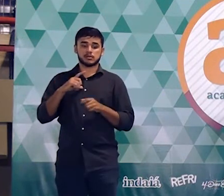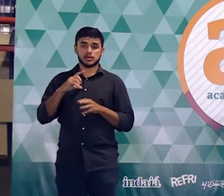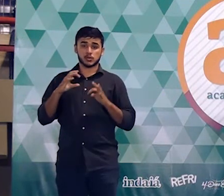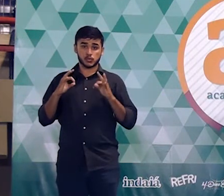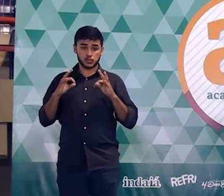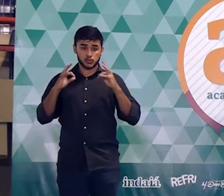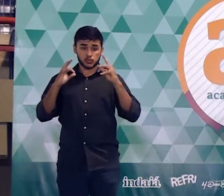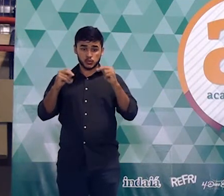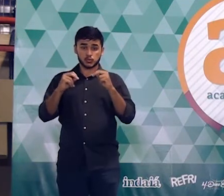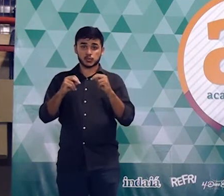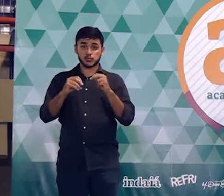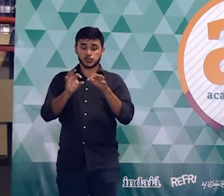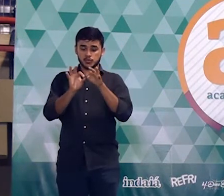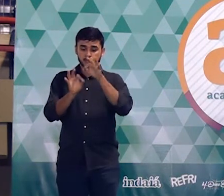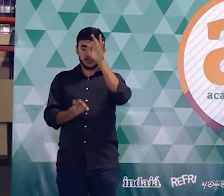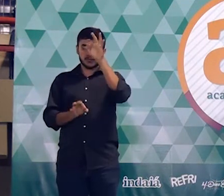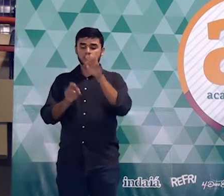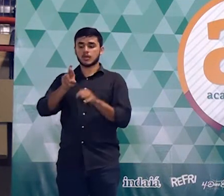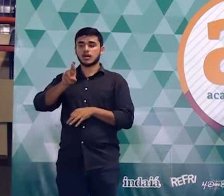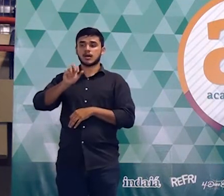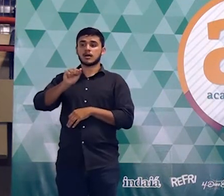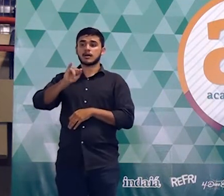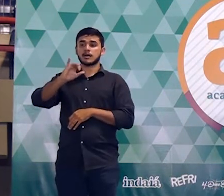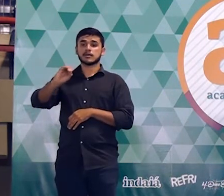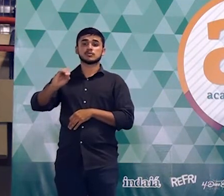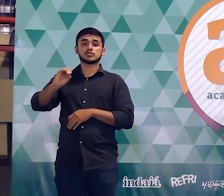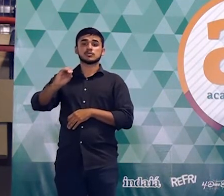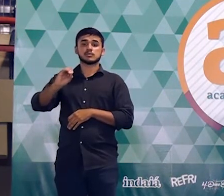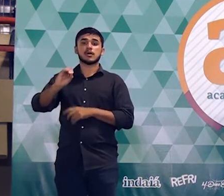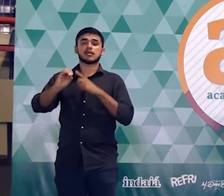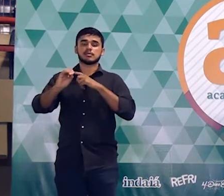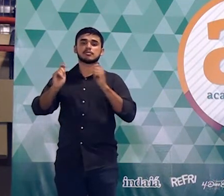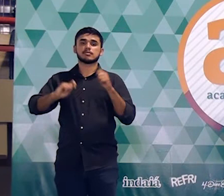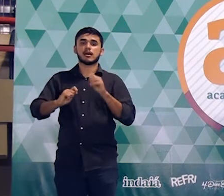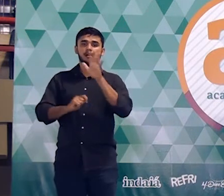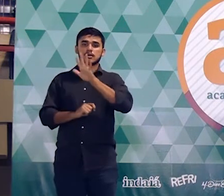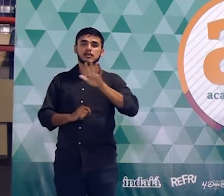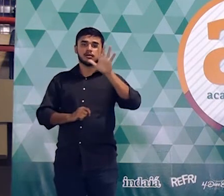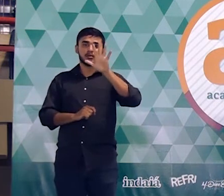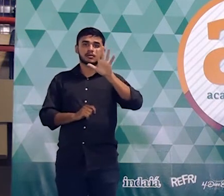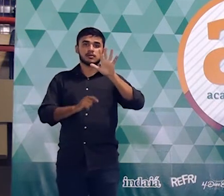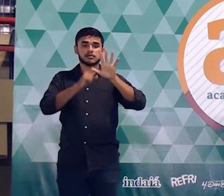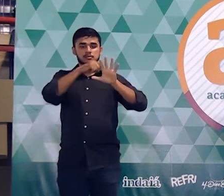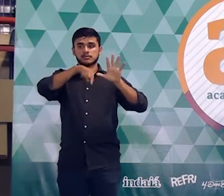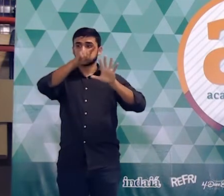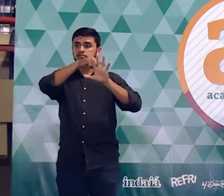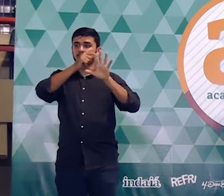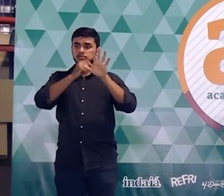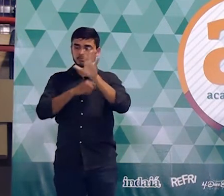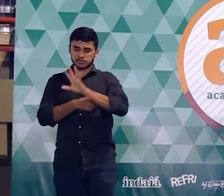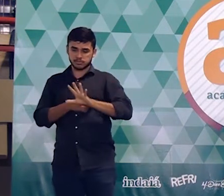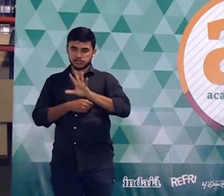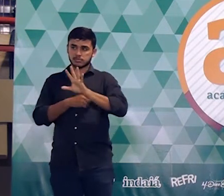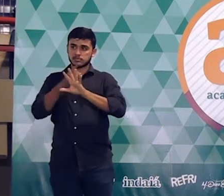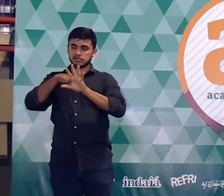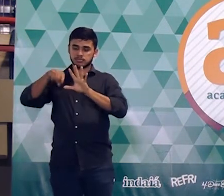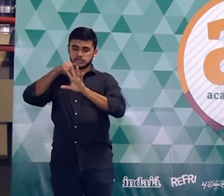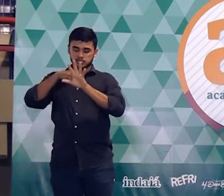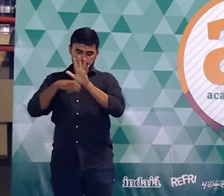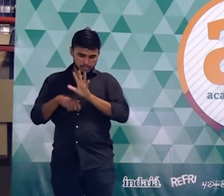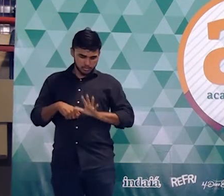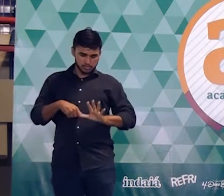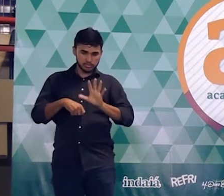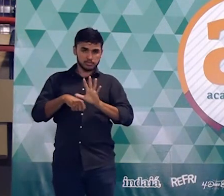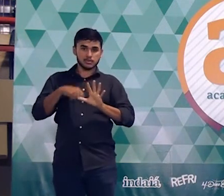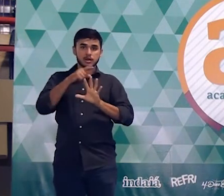se eu já sei o valor do raio eu sei o valor da área de cada um desses círculos calculei separadamente cada